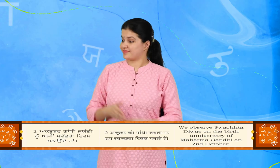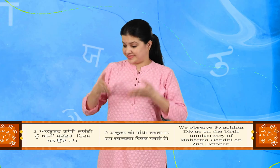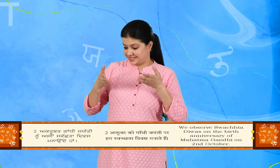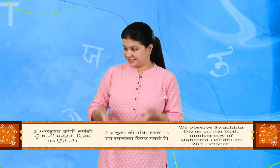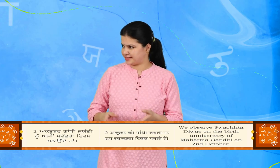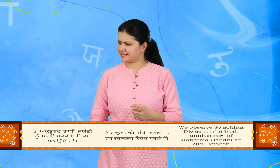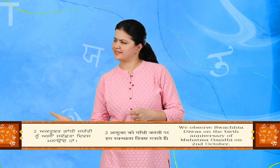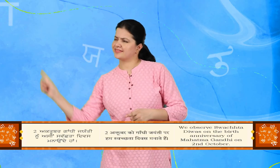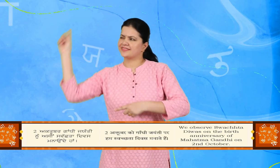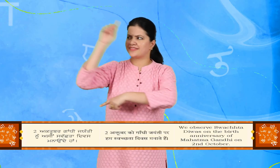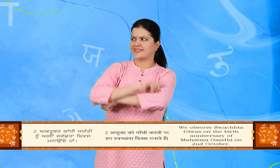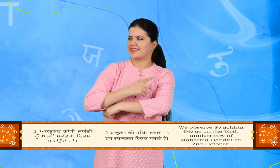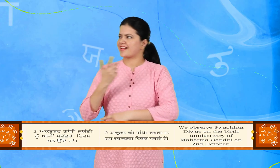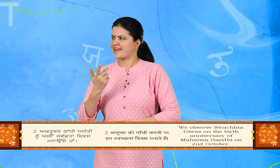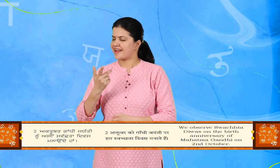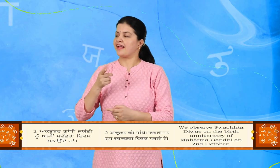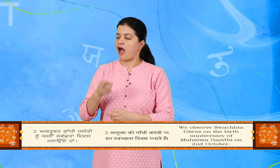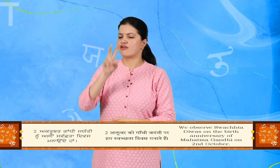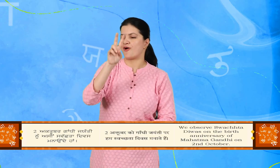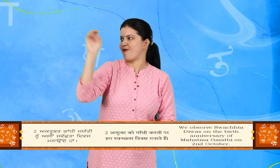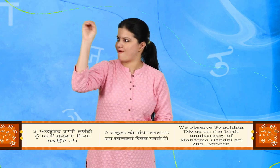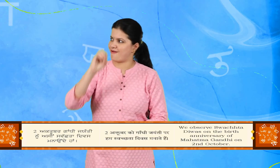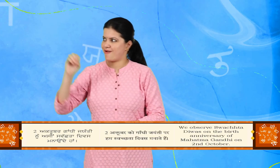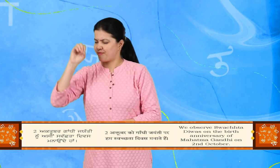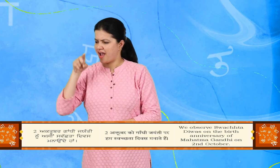दो अक्टूबर गांधी जन्तीनू असी स्वच्चता दिवस मनाया जानदा है.